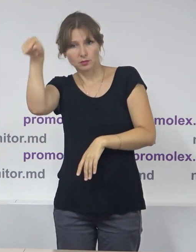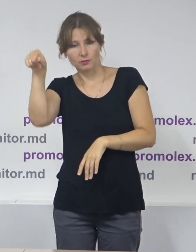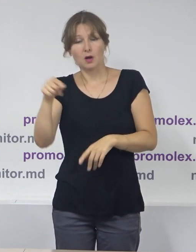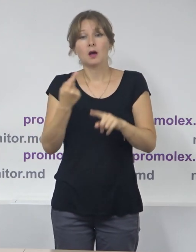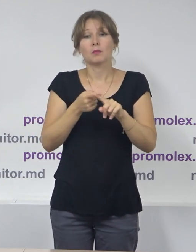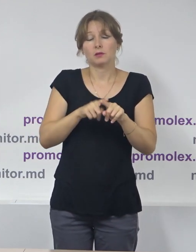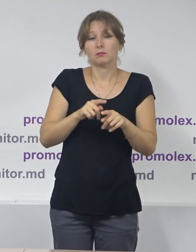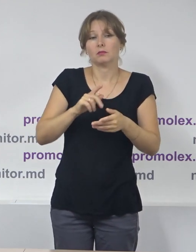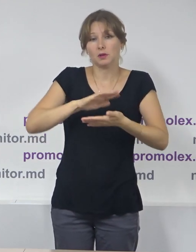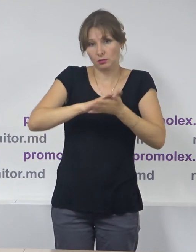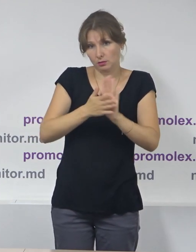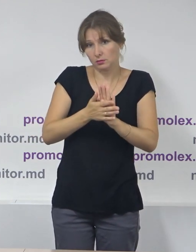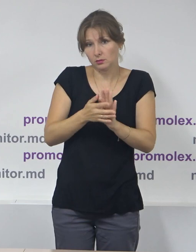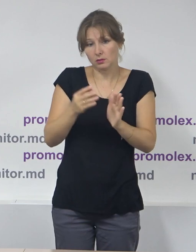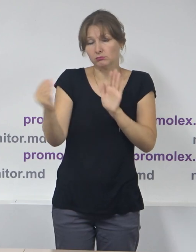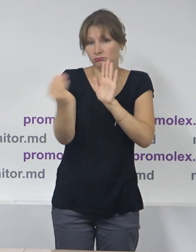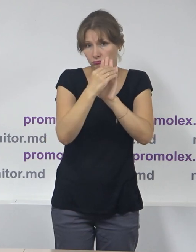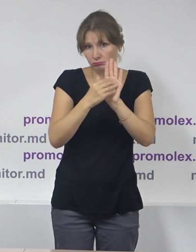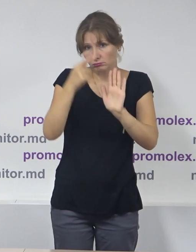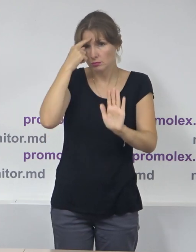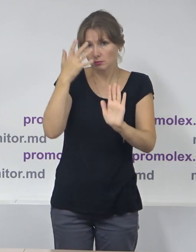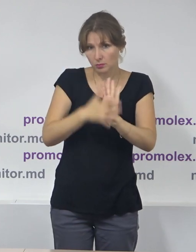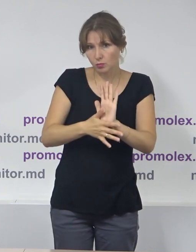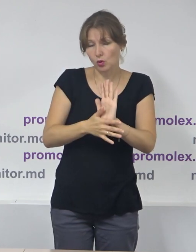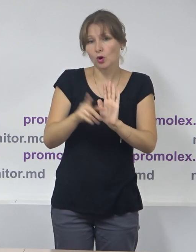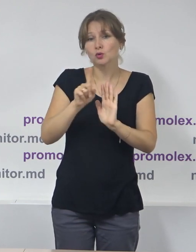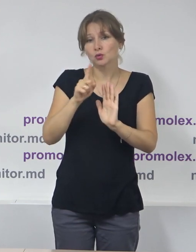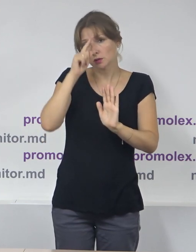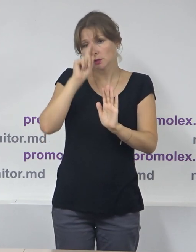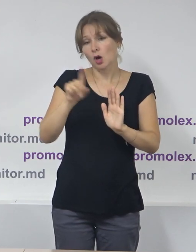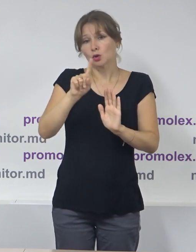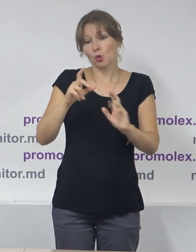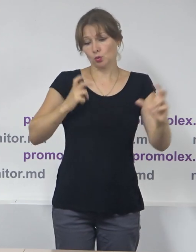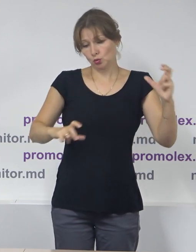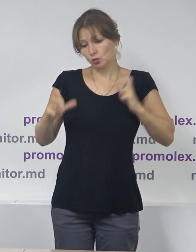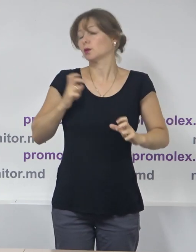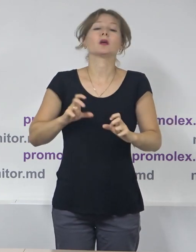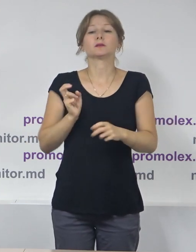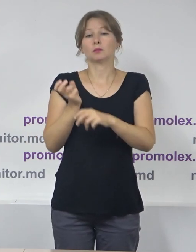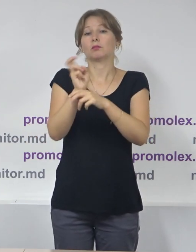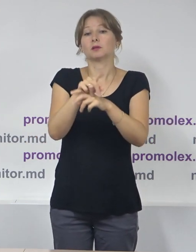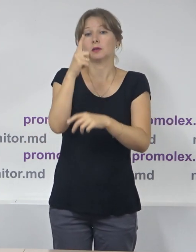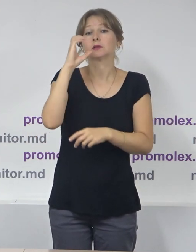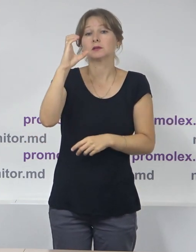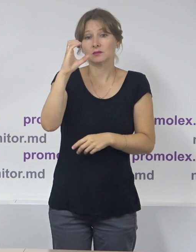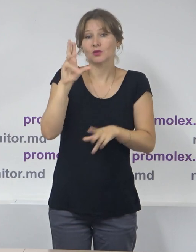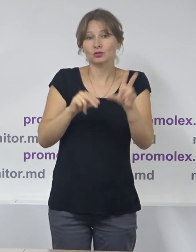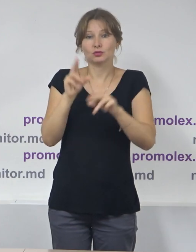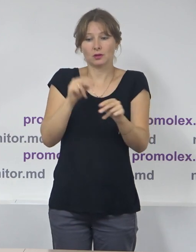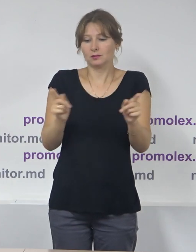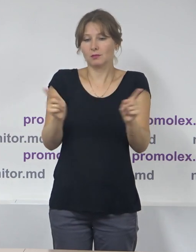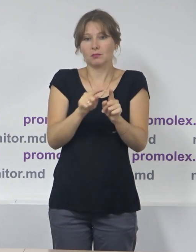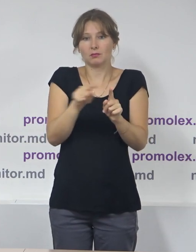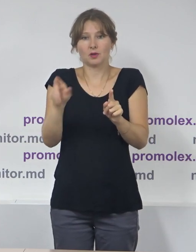situație este clară în sensul în care studenții au venit la 1 septembrie, termenul este mai mic de 3 luni,